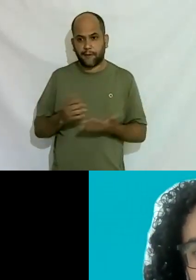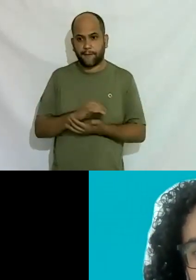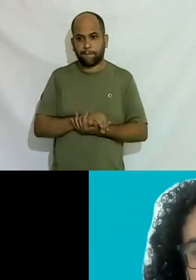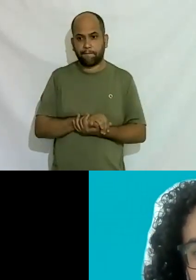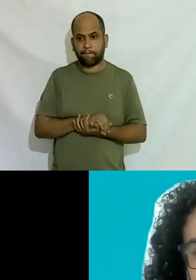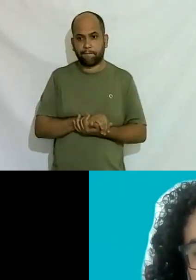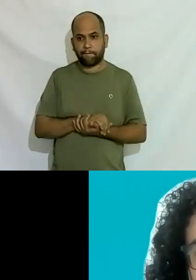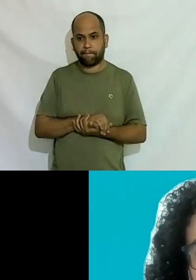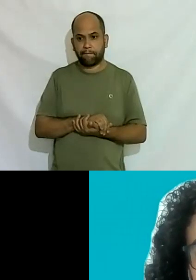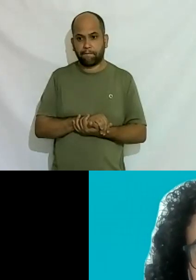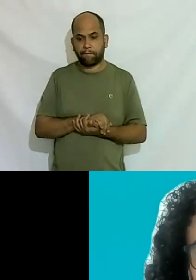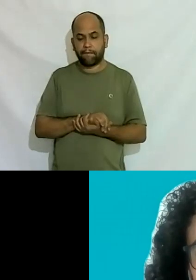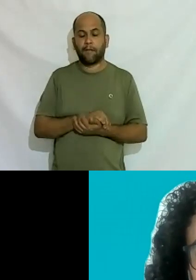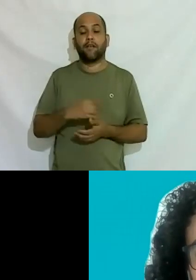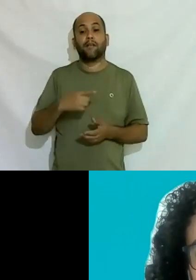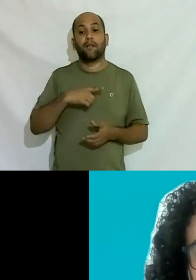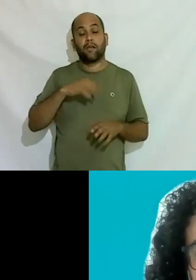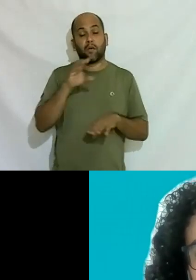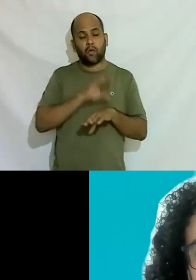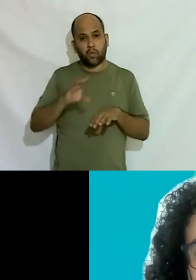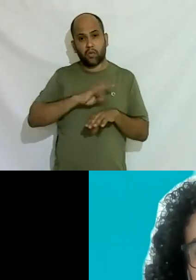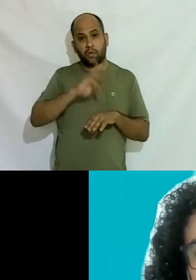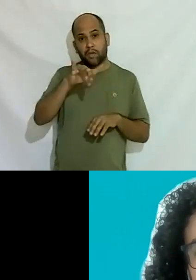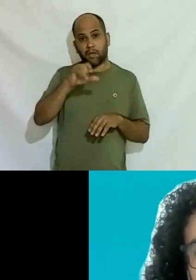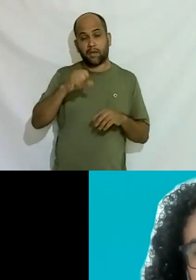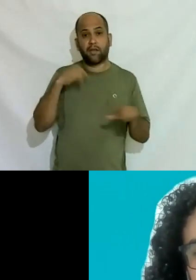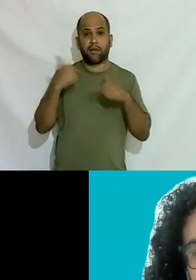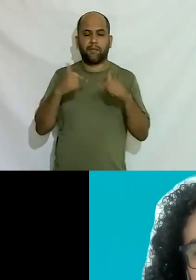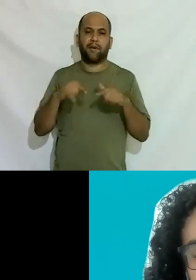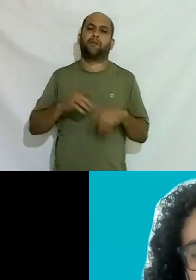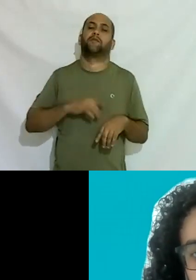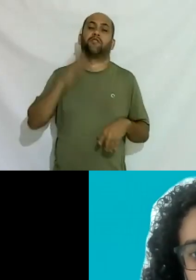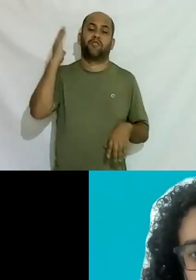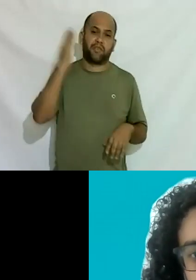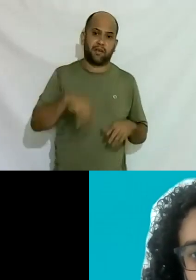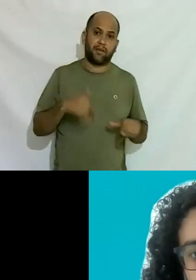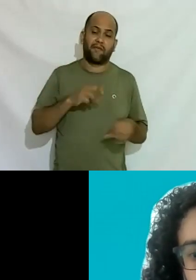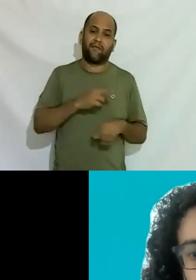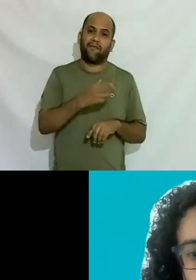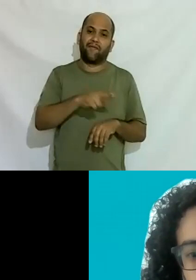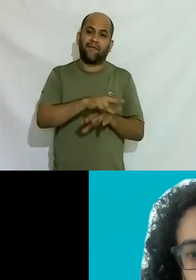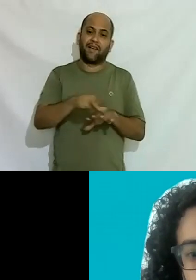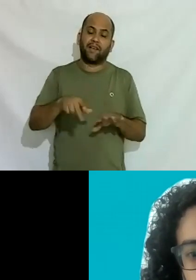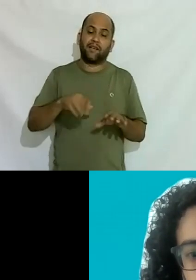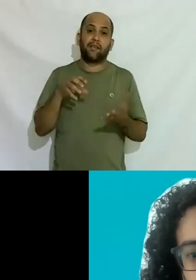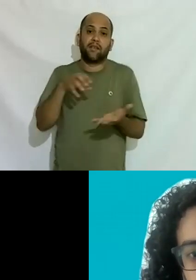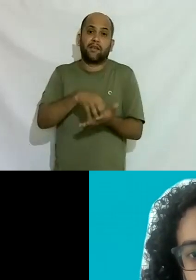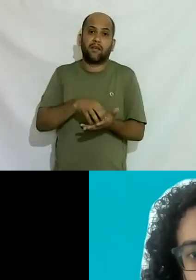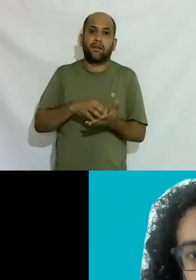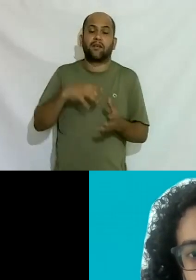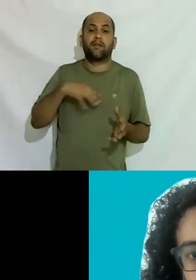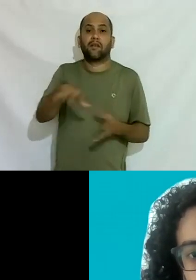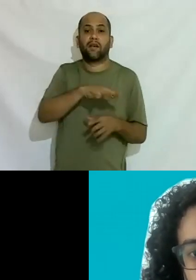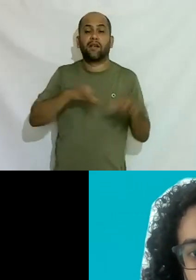surgem cursos no transempregos direto para vários em vários setores recentemente teve um de química para a indústria química